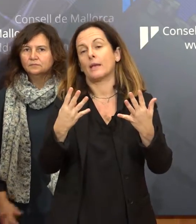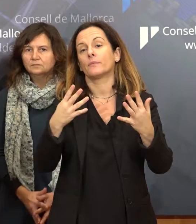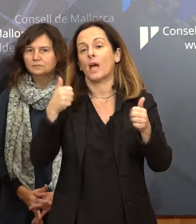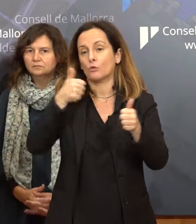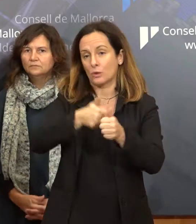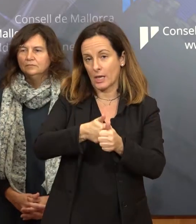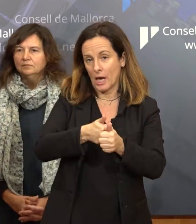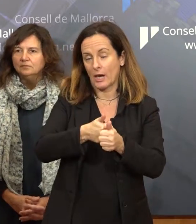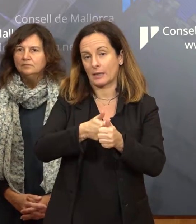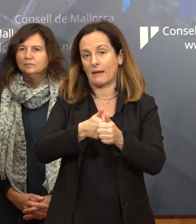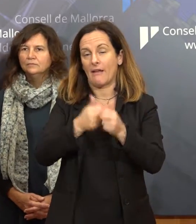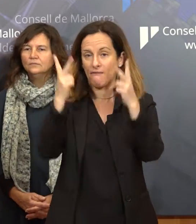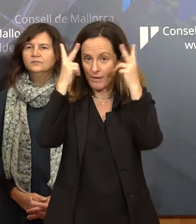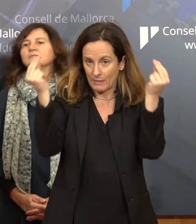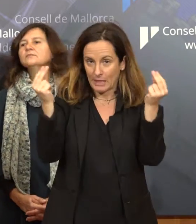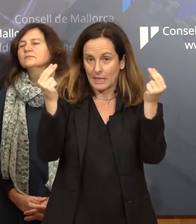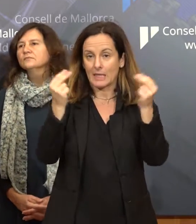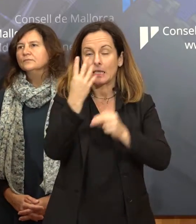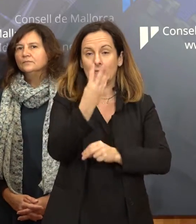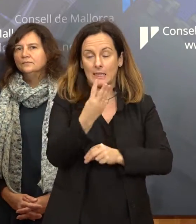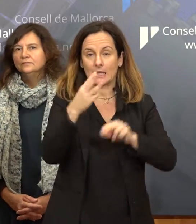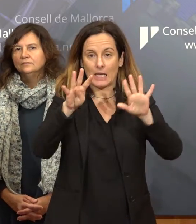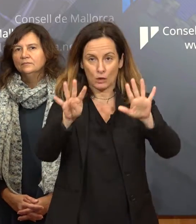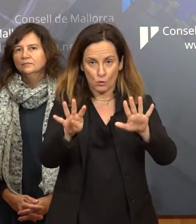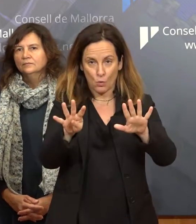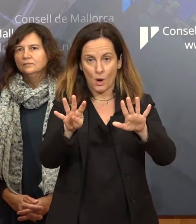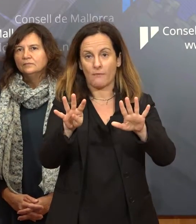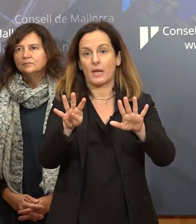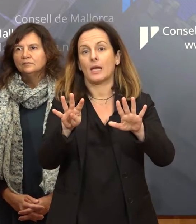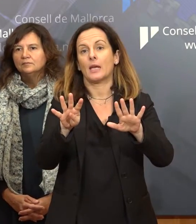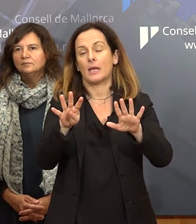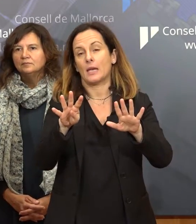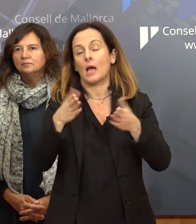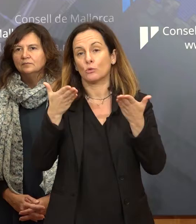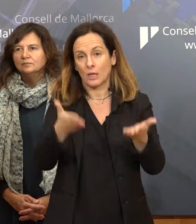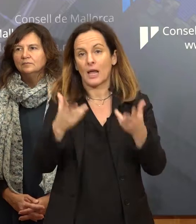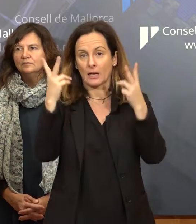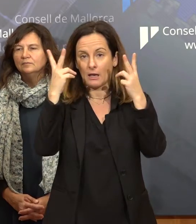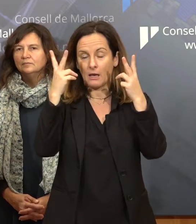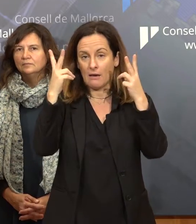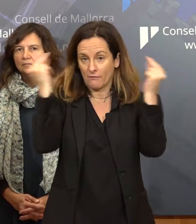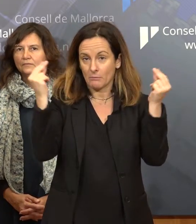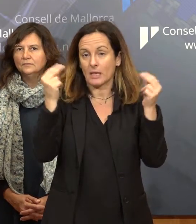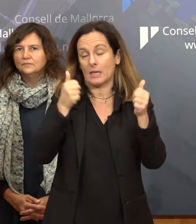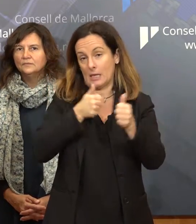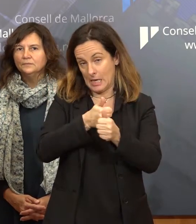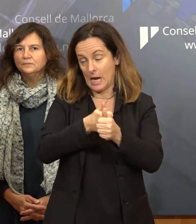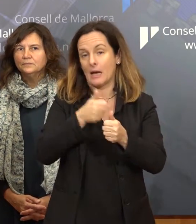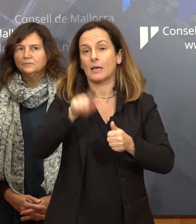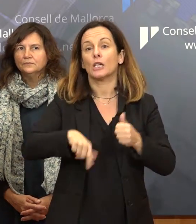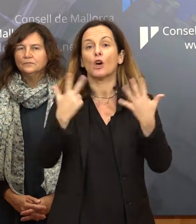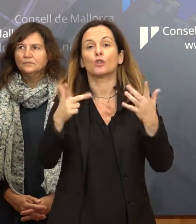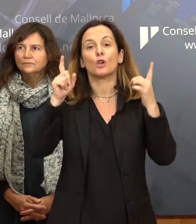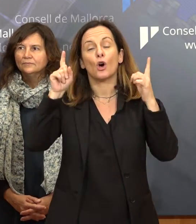'infermeria, 39 per a tècnic d'auxiliar d'infermeria, 8 per a auxiliar educatiu i